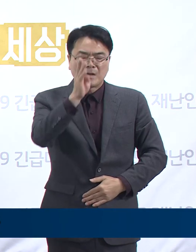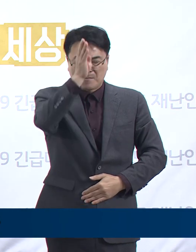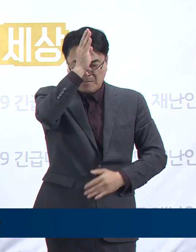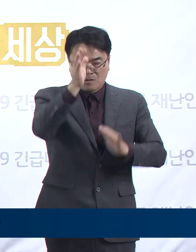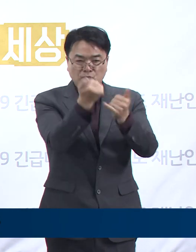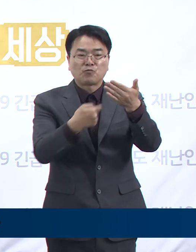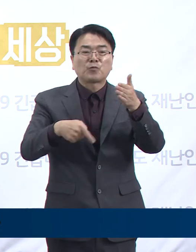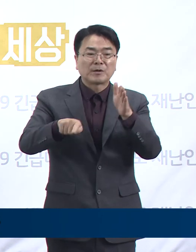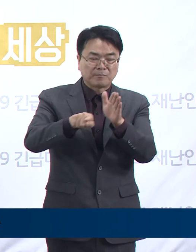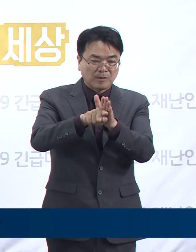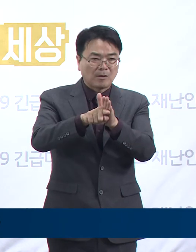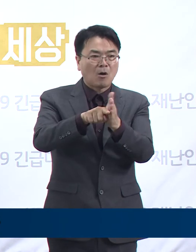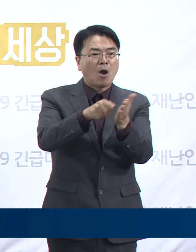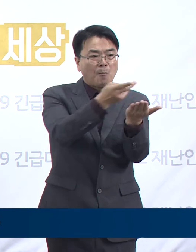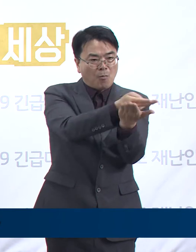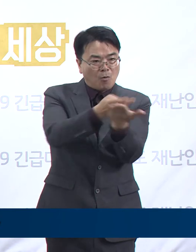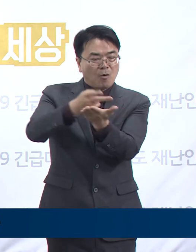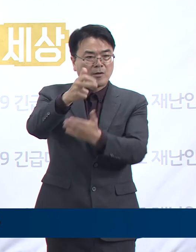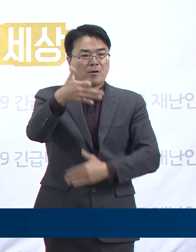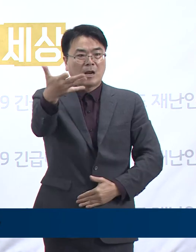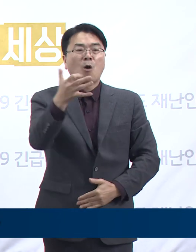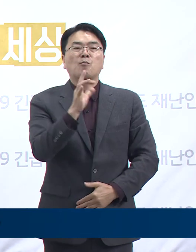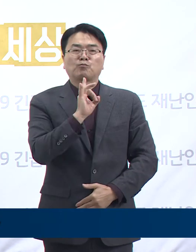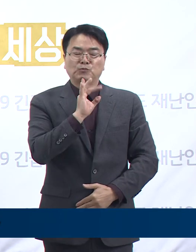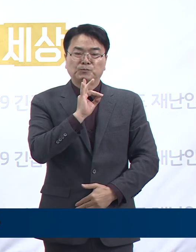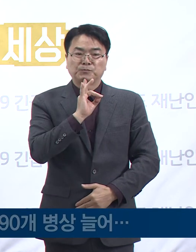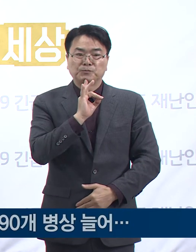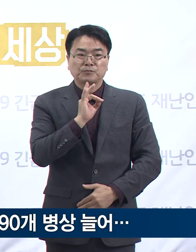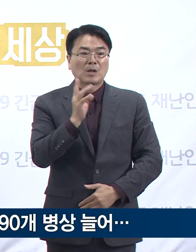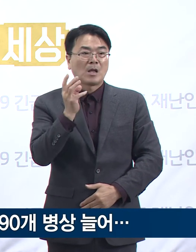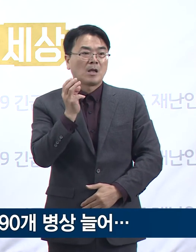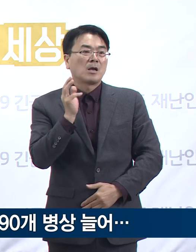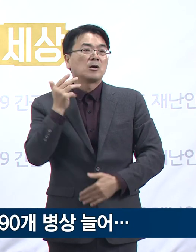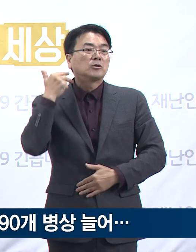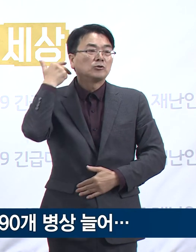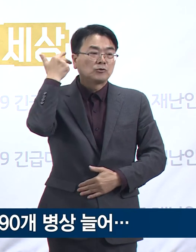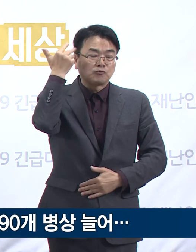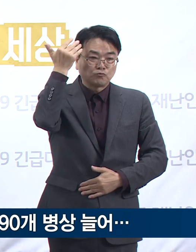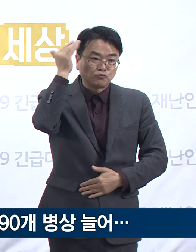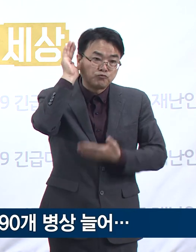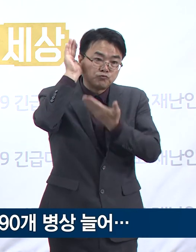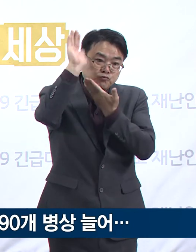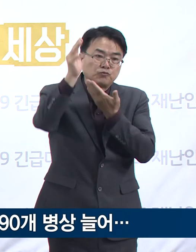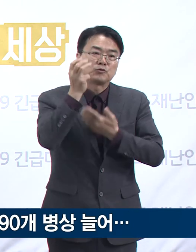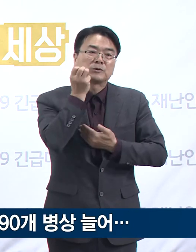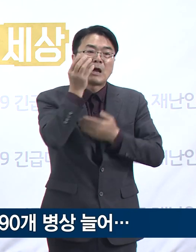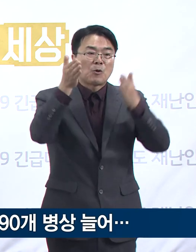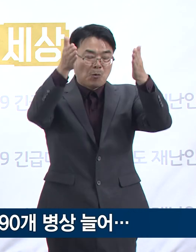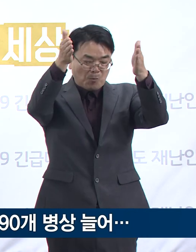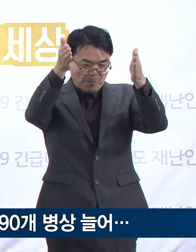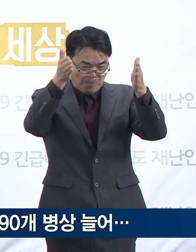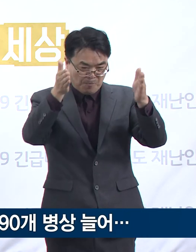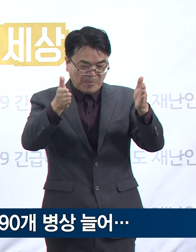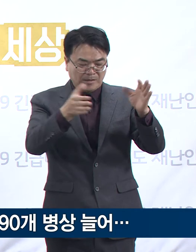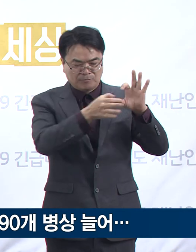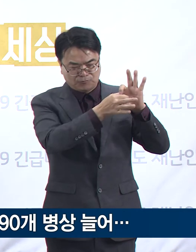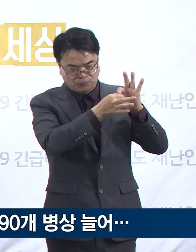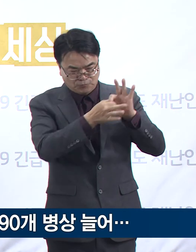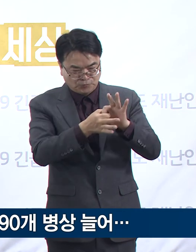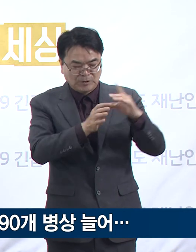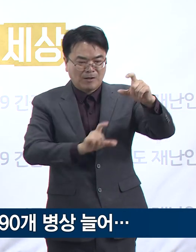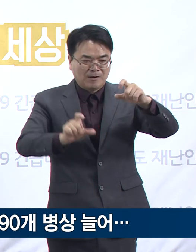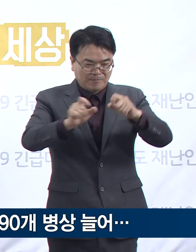병원에 19병상 뿐이었습니다. 3개월 사이 의료자원을 꾸준히 확충해냈습니다. 9월